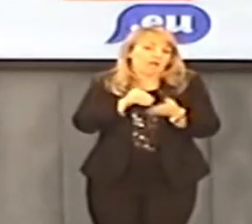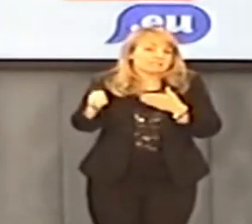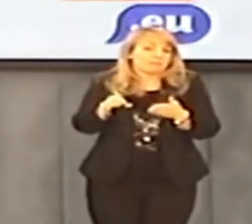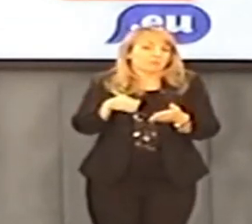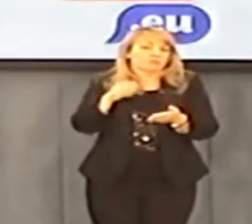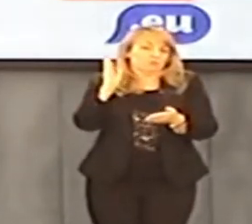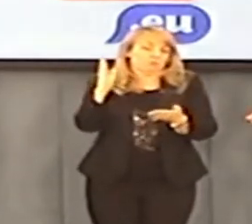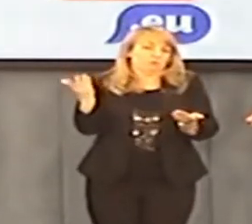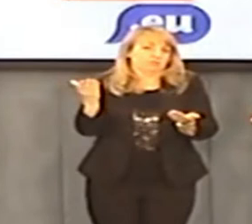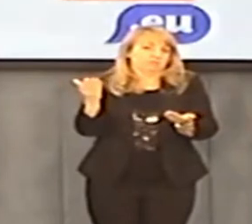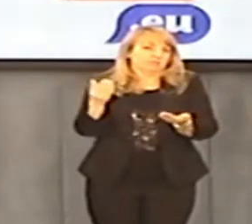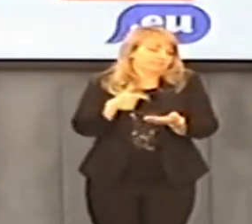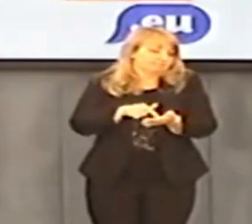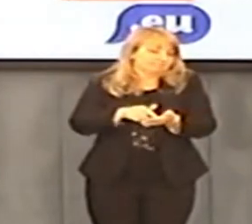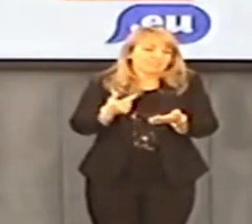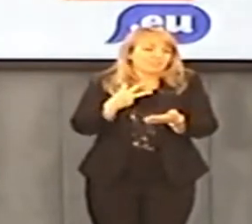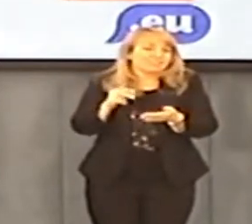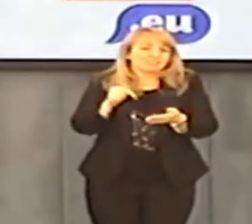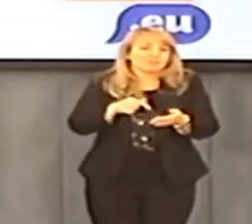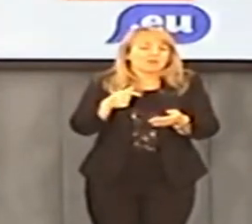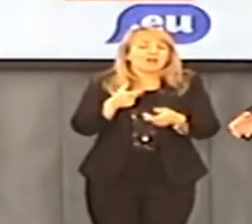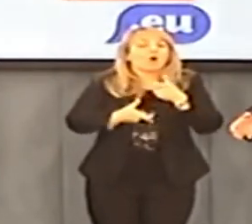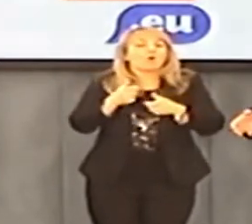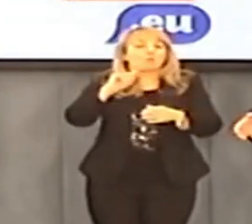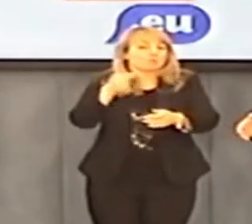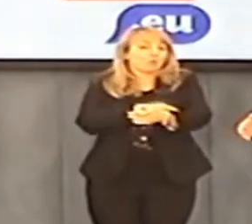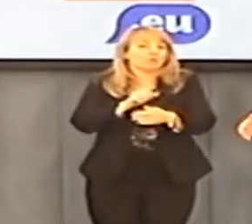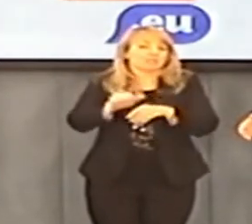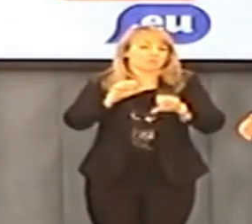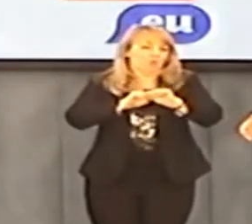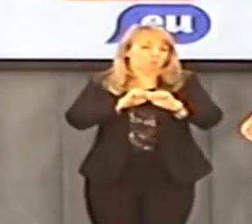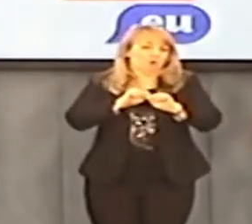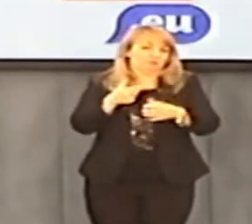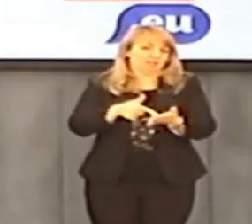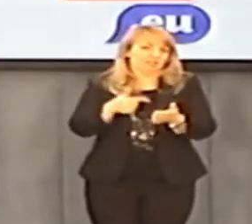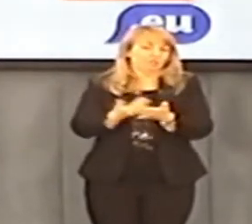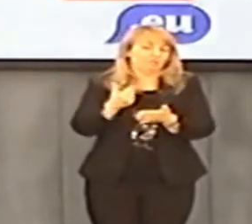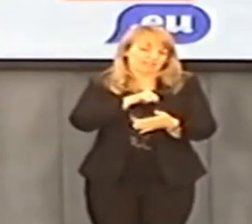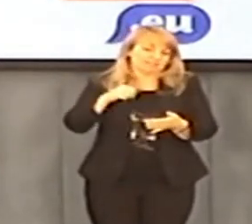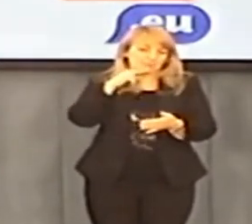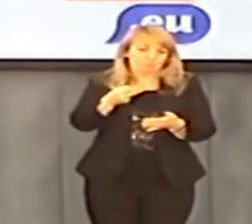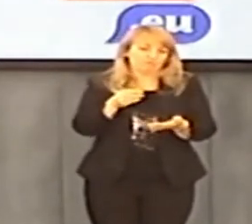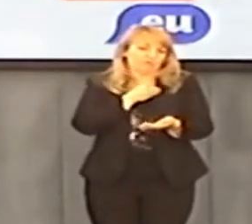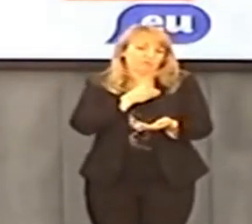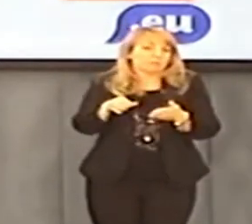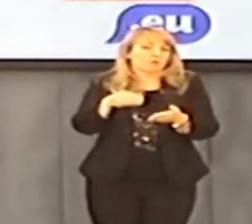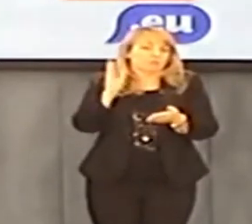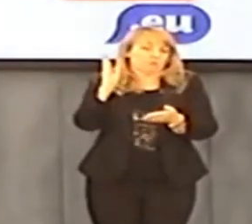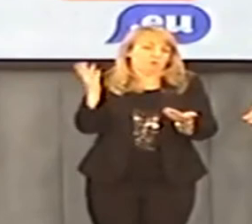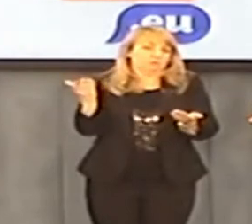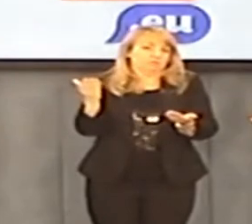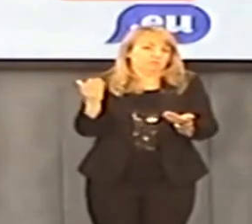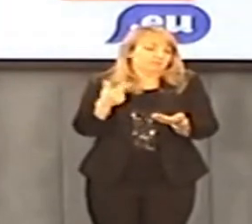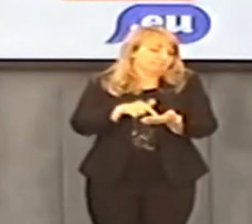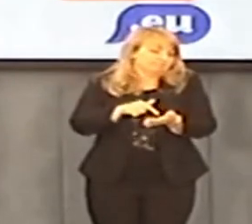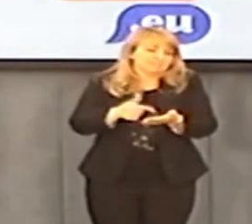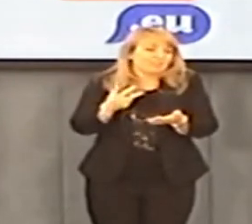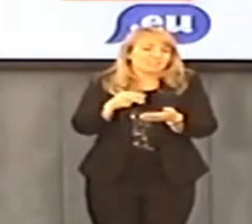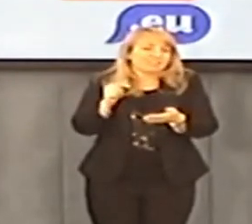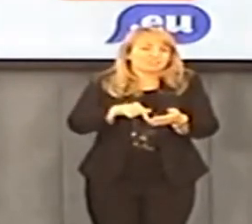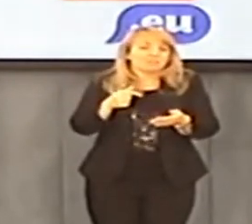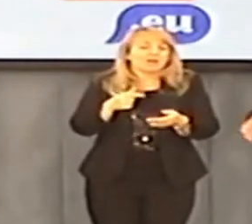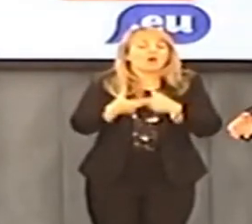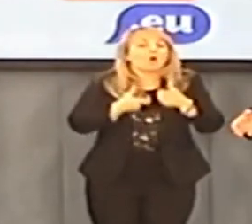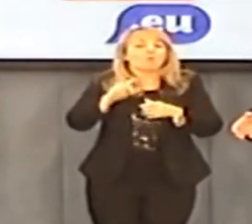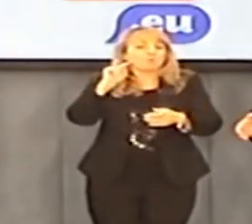zeznać. Tak, kupił go wcześniej, dostał wcześniej, a zapłacił sześć dni później. To się czasami zdarza i dopiero wtedy dostał dowód. No naprawdę nie trzeba być